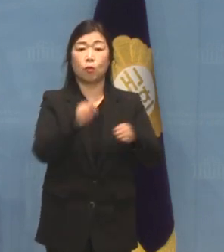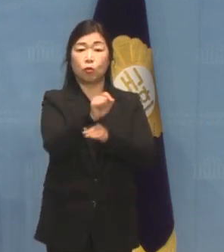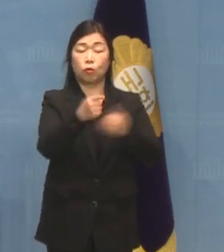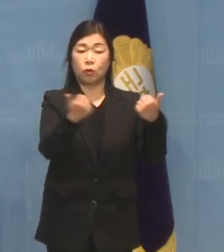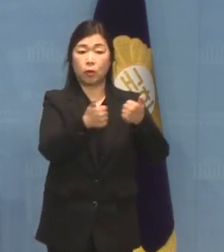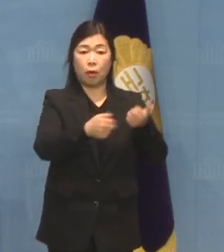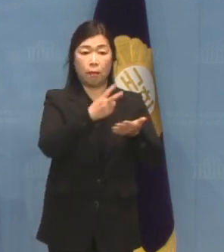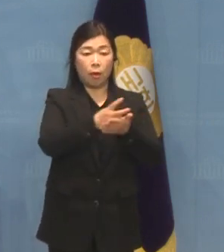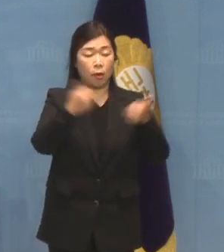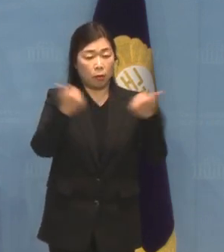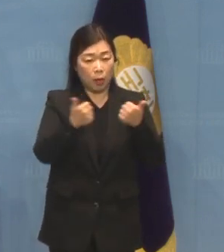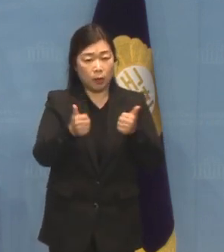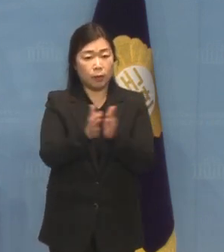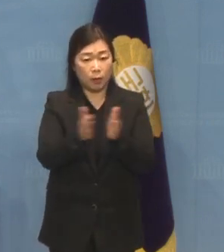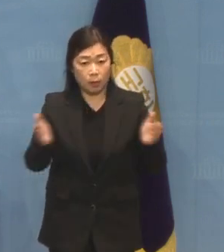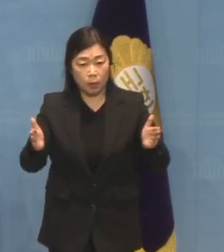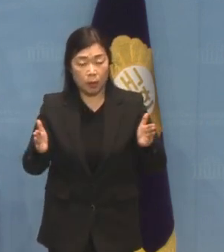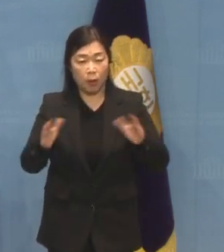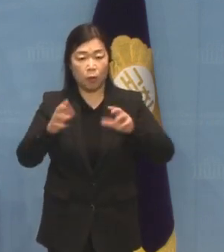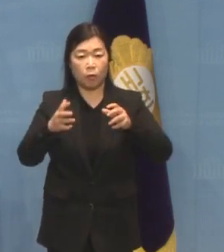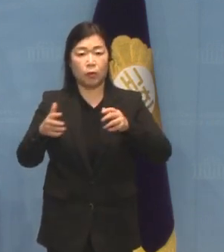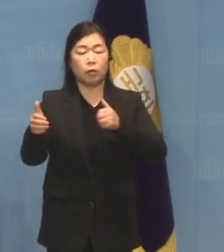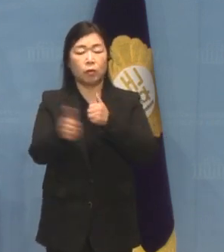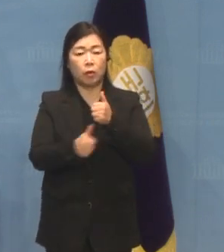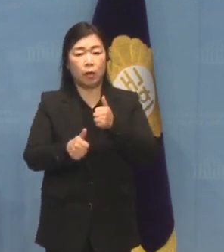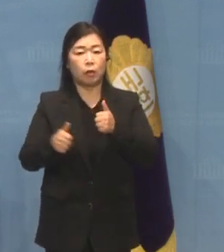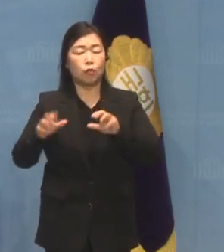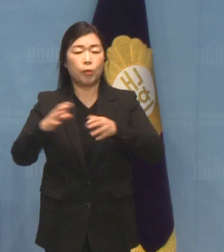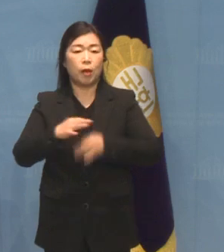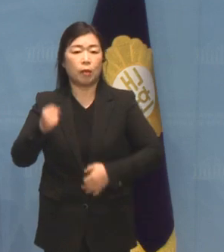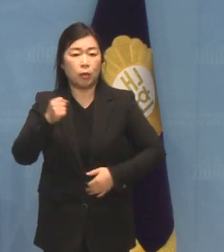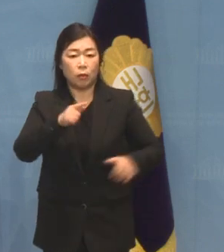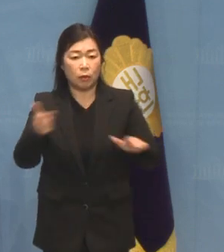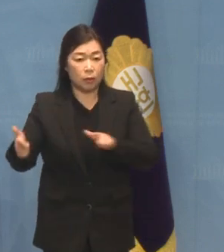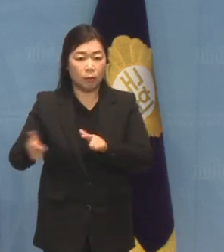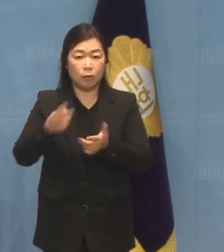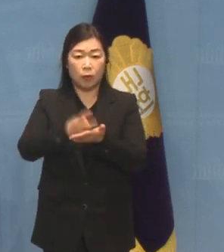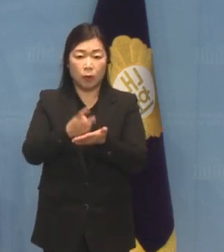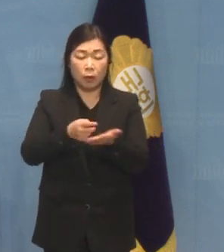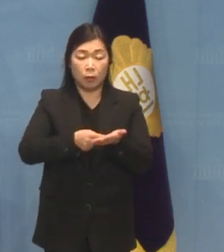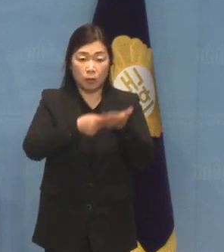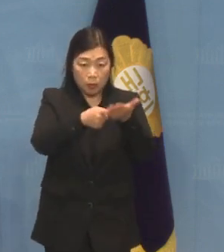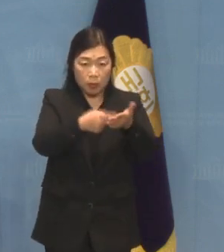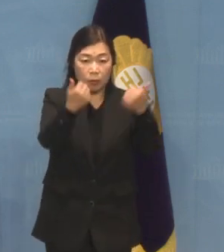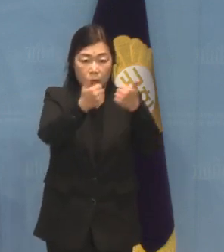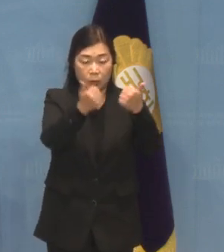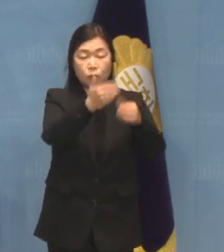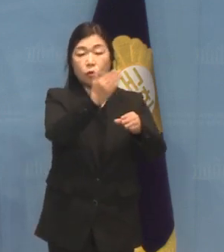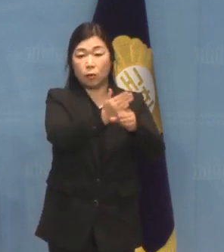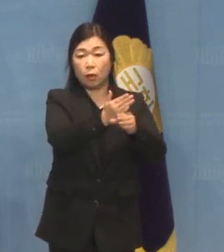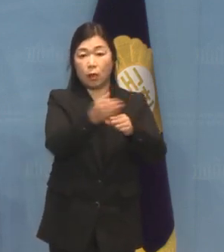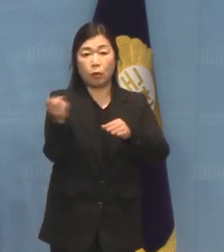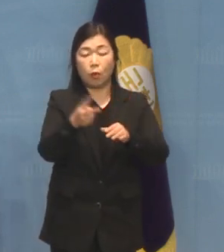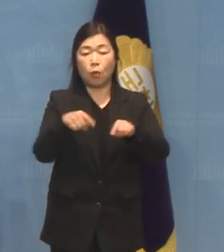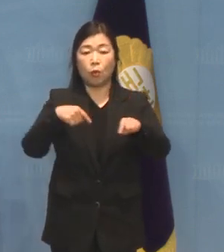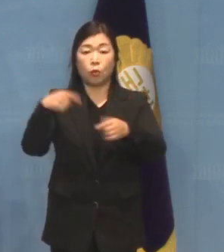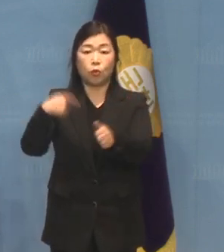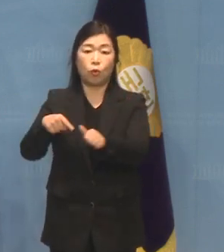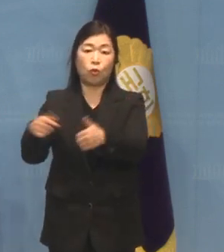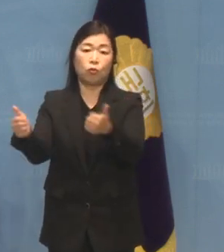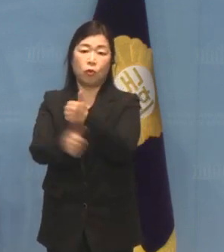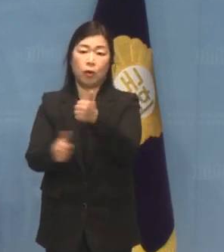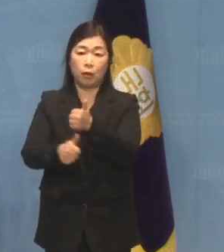법안 소위를 열어 금융위원회 등 소관 법률안을 심사 중입니다 또한 교육위원회는